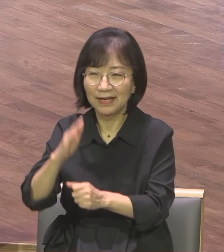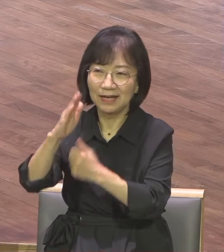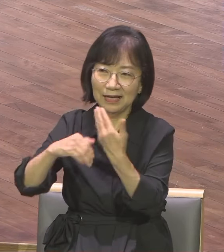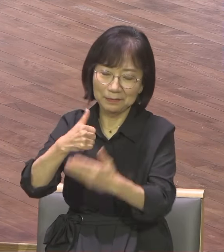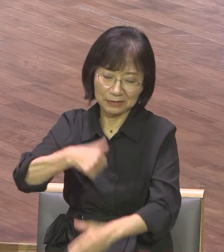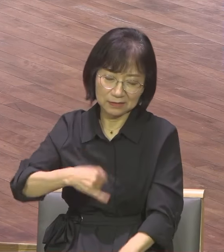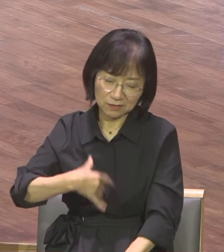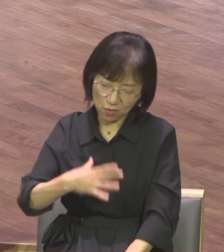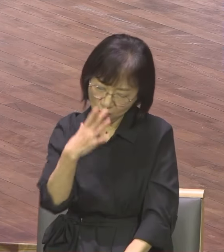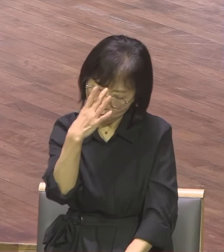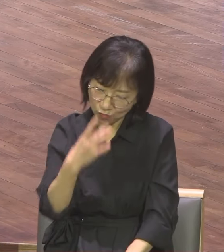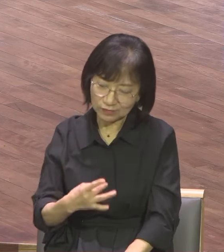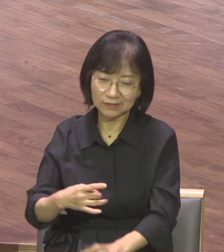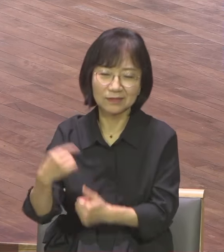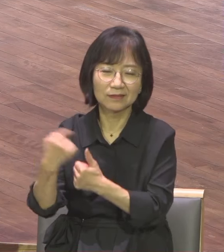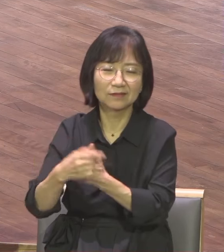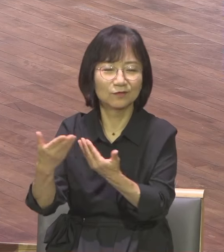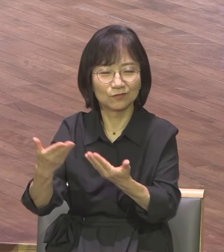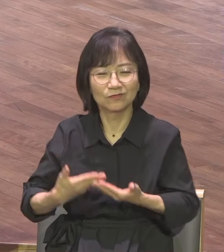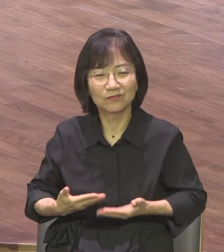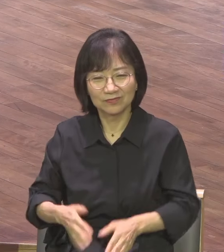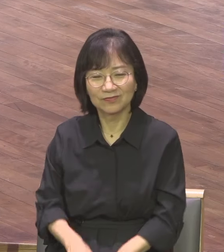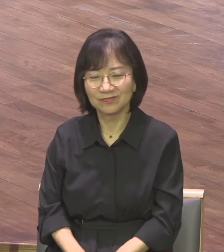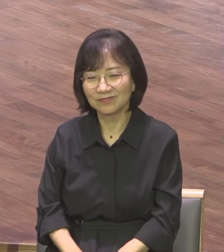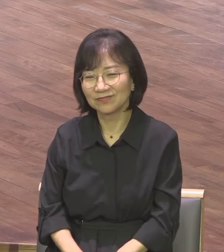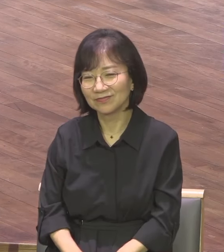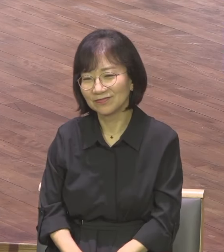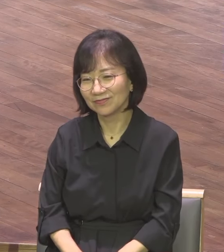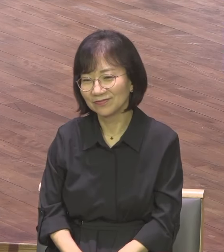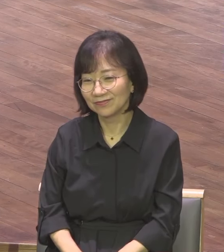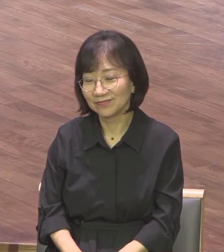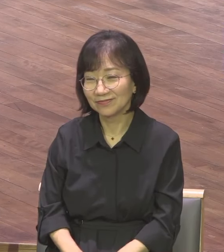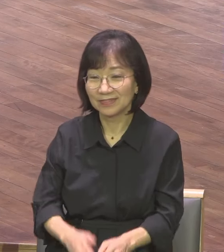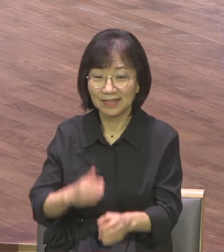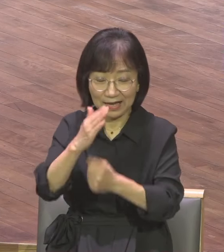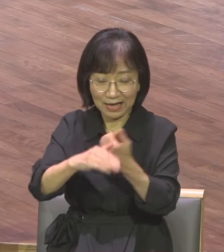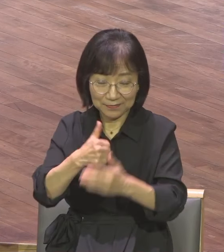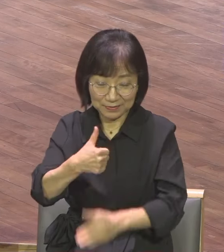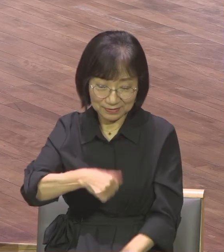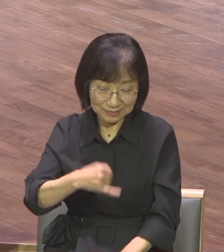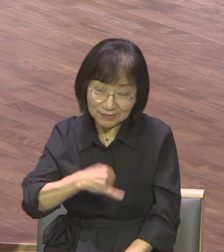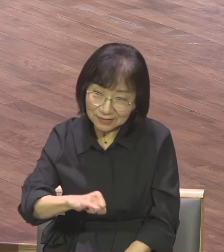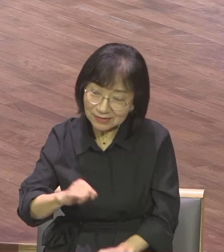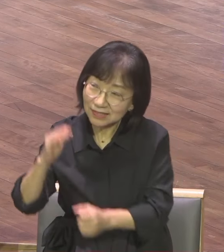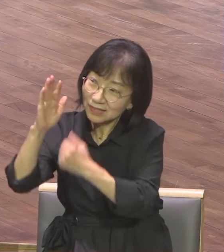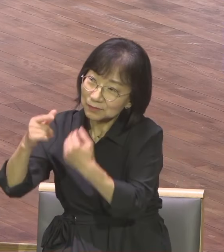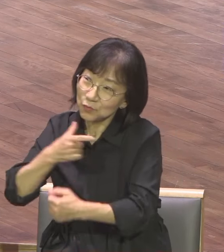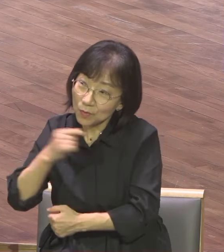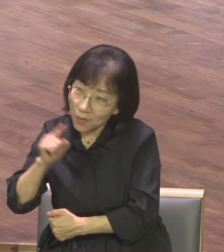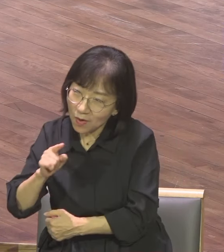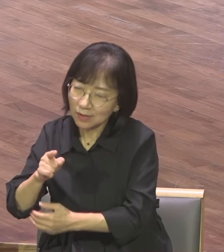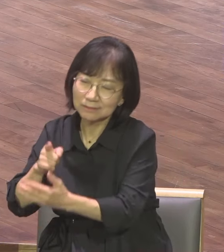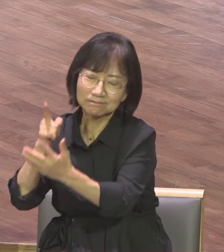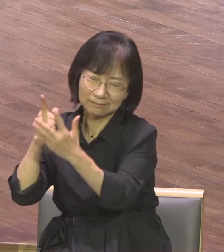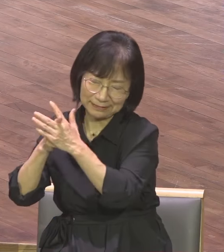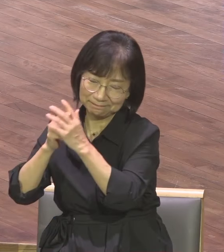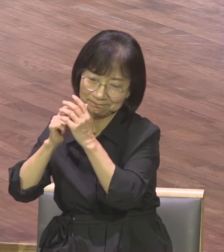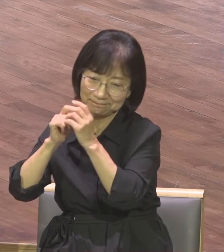여러분 하나님의 사람이 하나님의 소원을 알 수 있잖아요 하나님의 소원은 이 땅의 모든